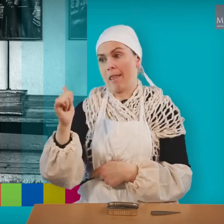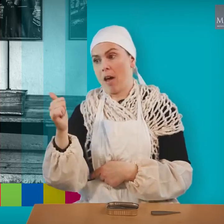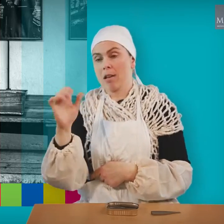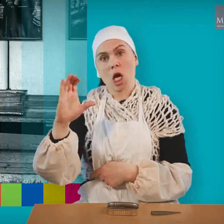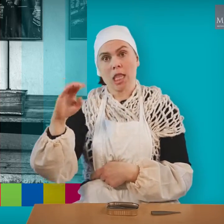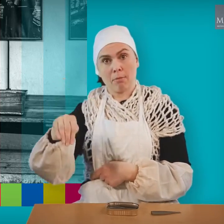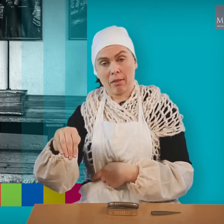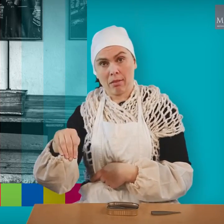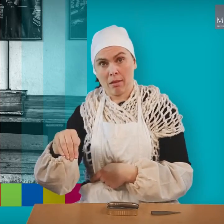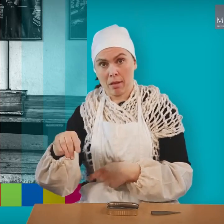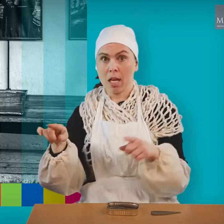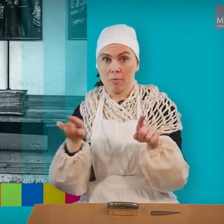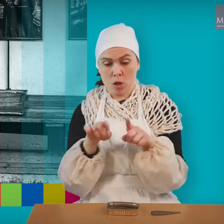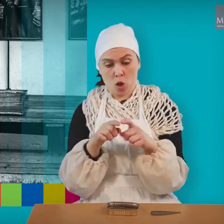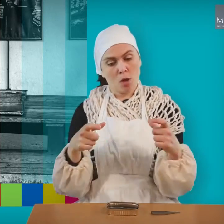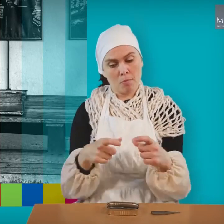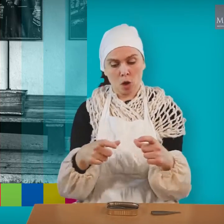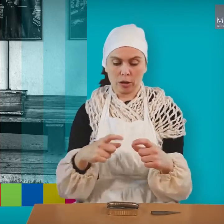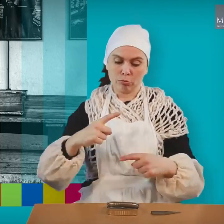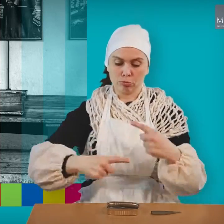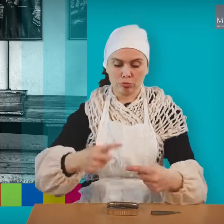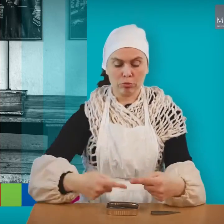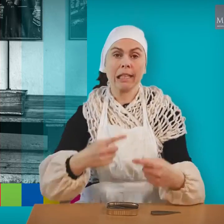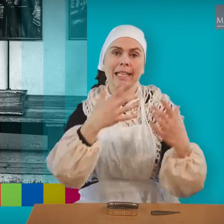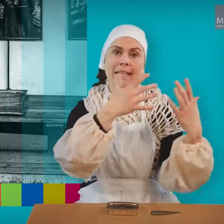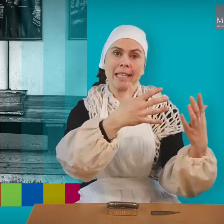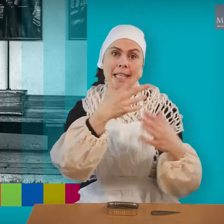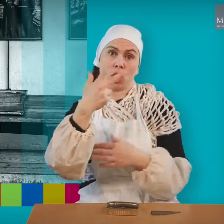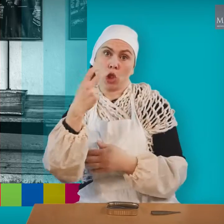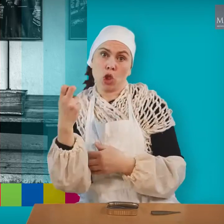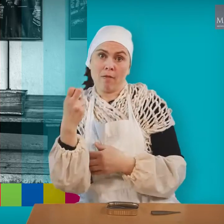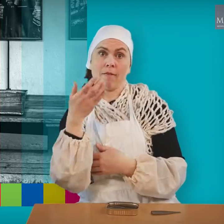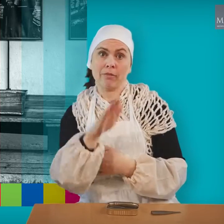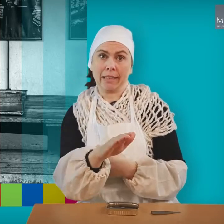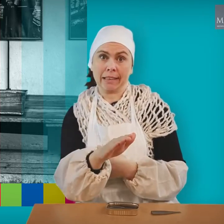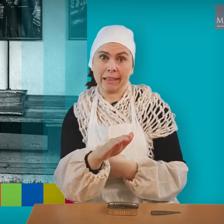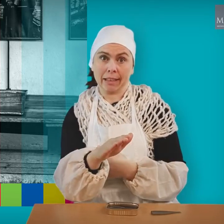11 sekunder på fisken, og da er det plass til mellom 10 og 20 fisk i en boks.